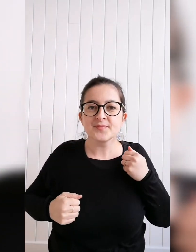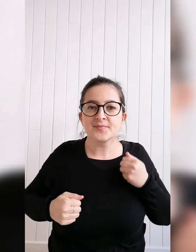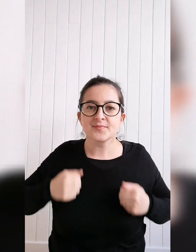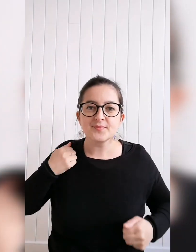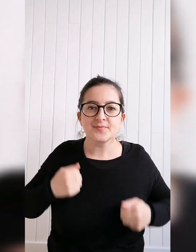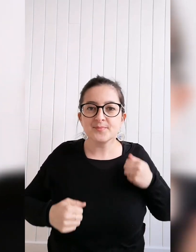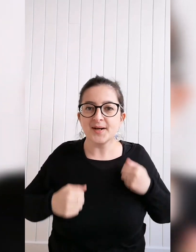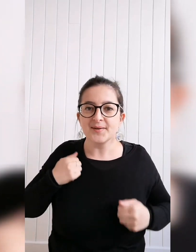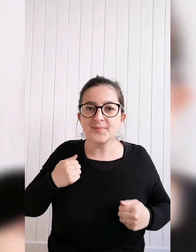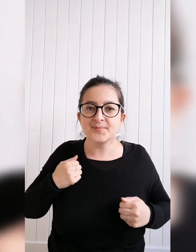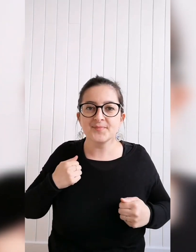Bain.